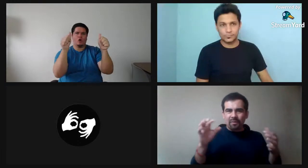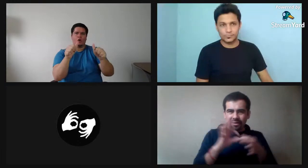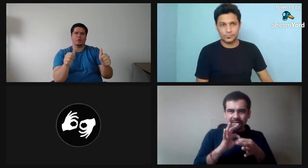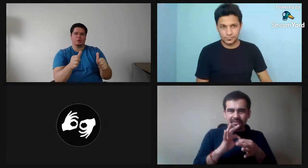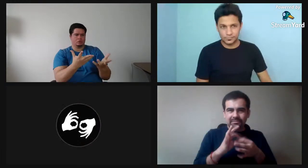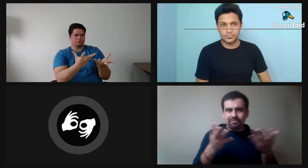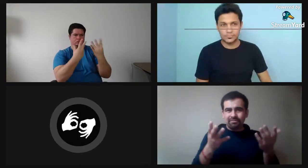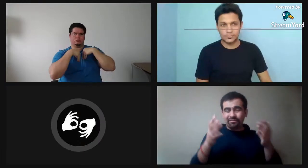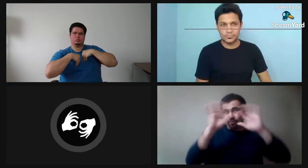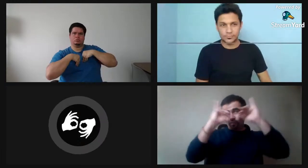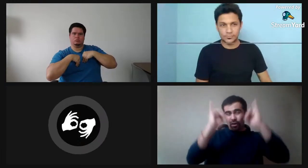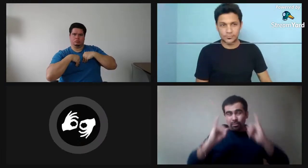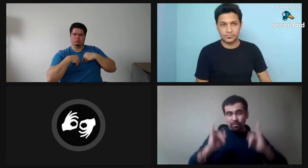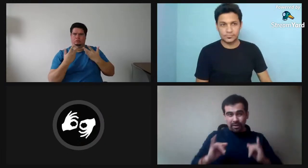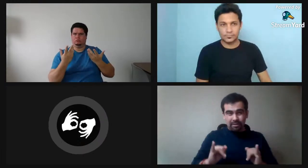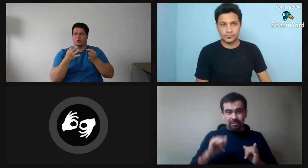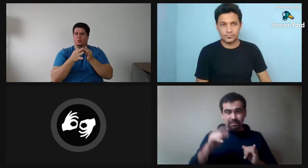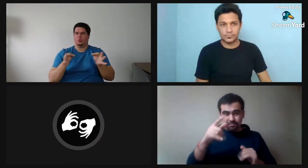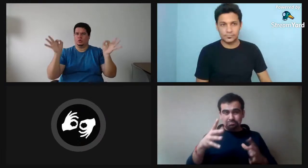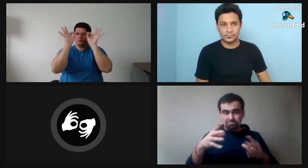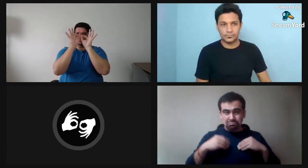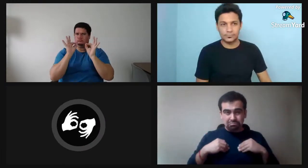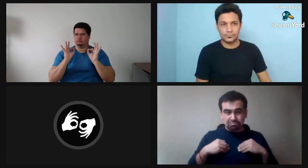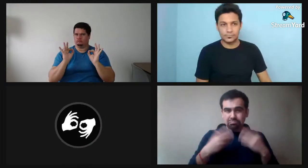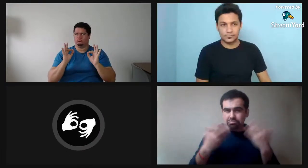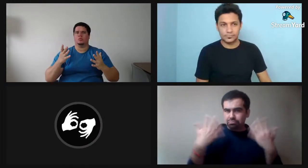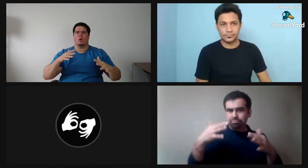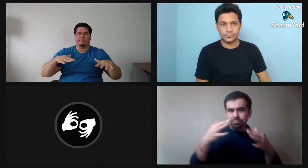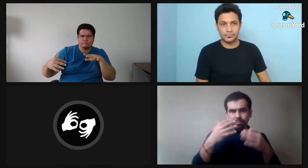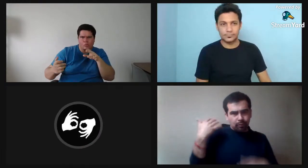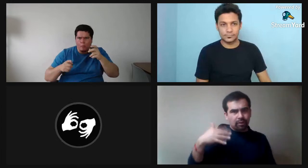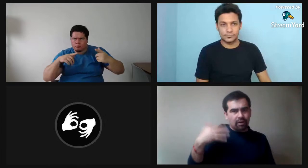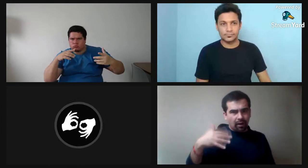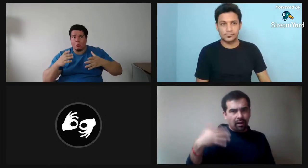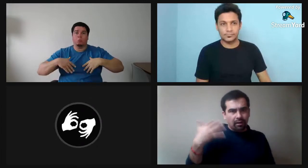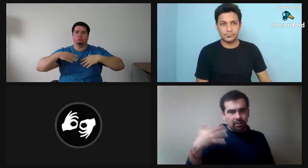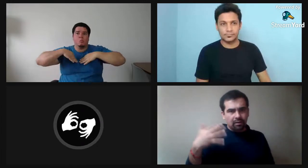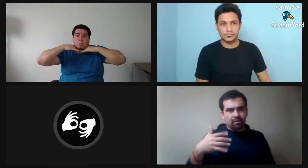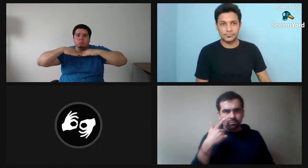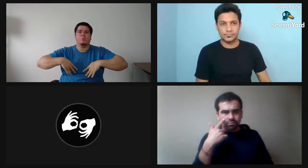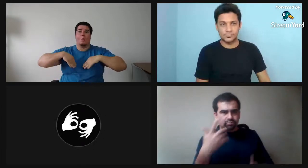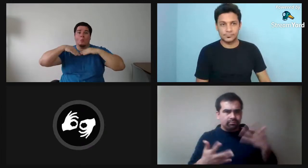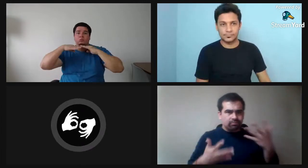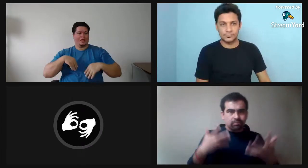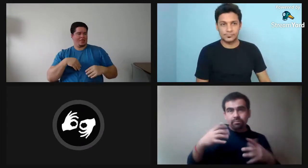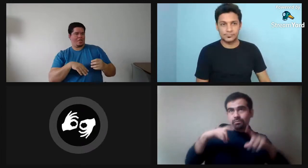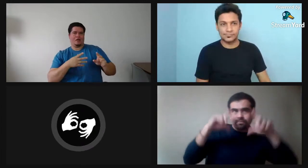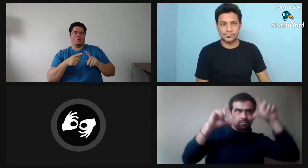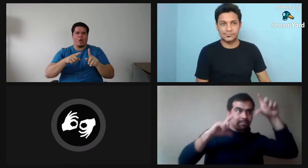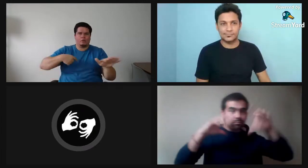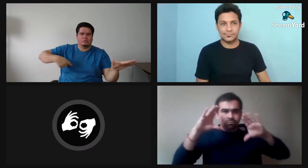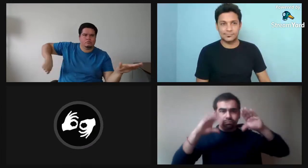Hay varios elementos que se relacionan cuando yo me expreso a través del vernáculo visual. No solo los movimientos